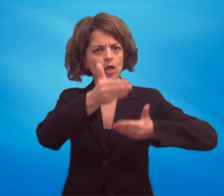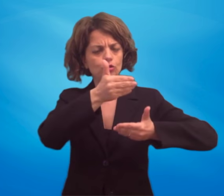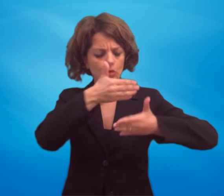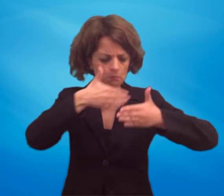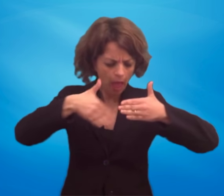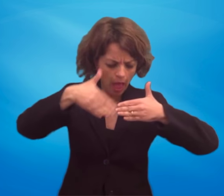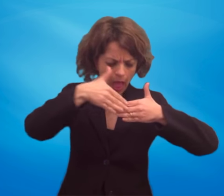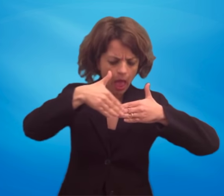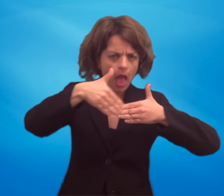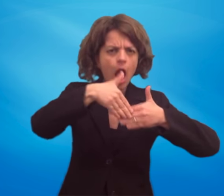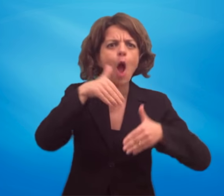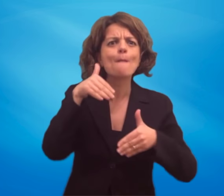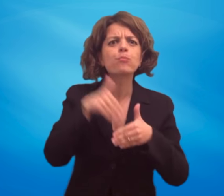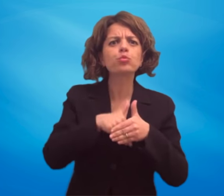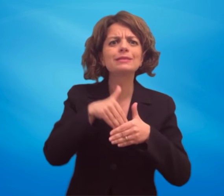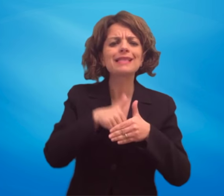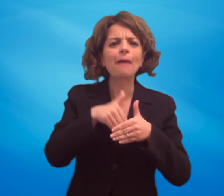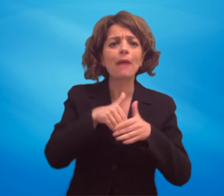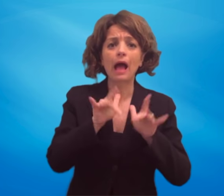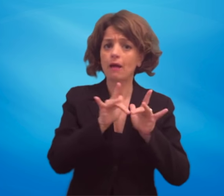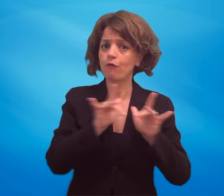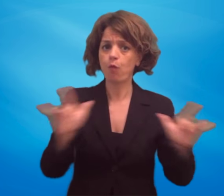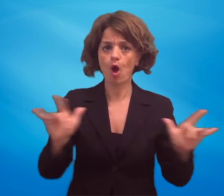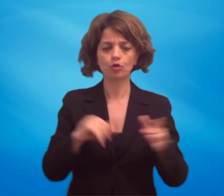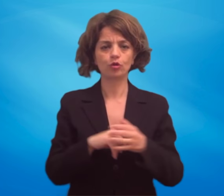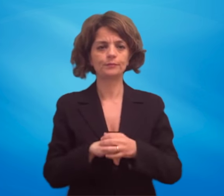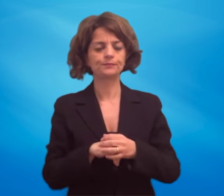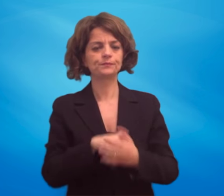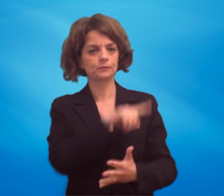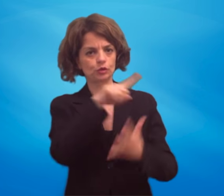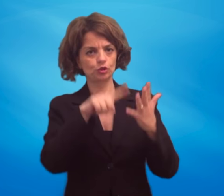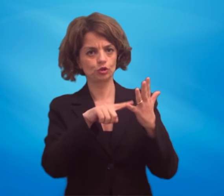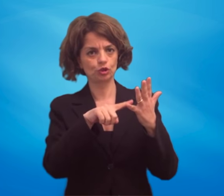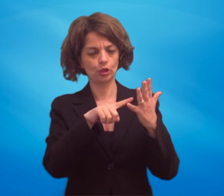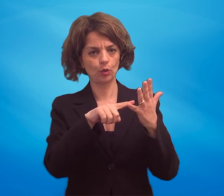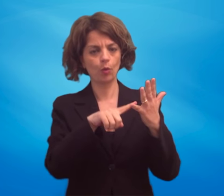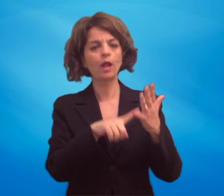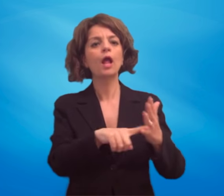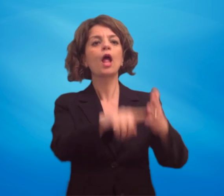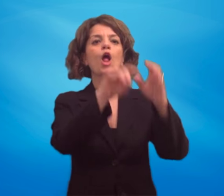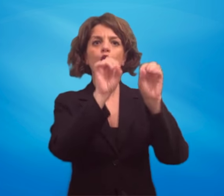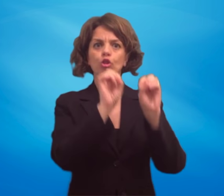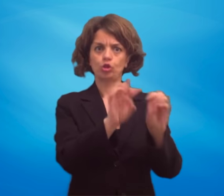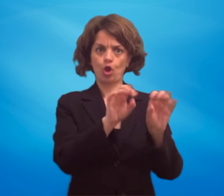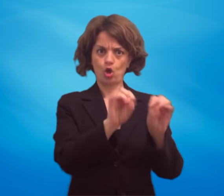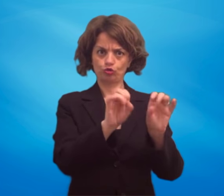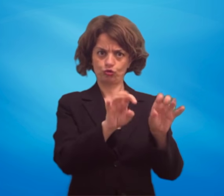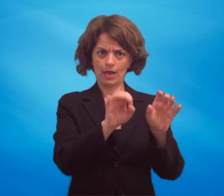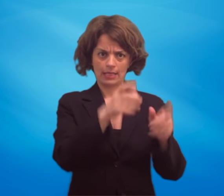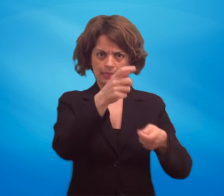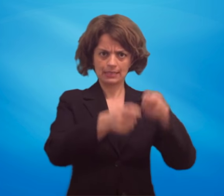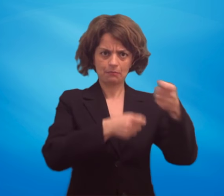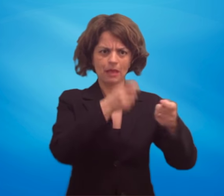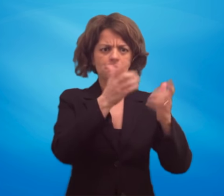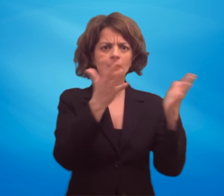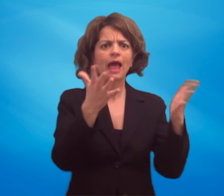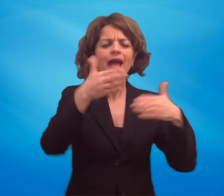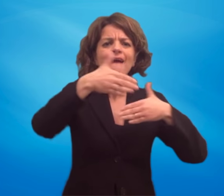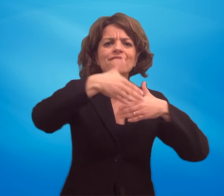buste paga. 5. Voci di spesa per docenza in mancanza di fatture da parte dei docenti